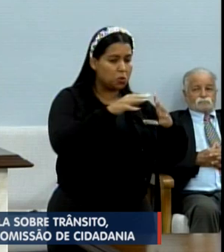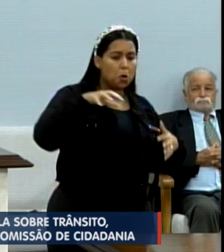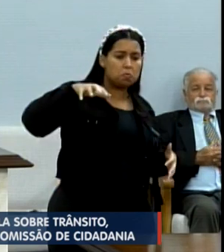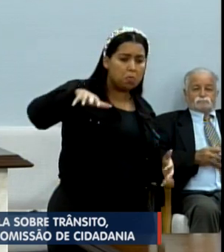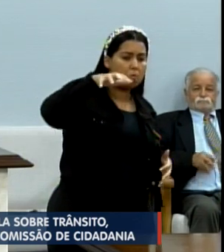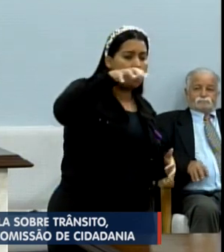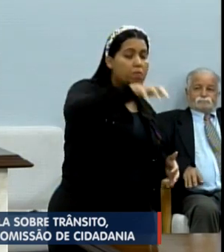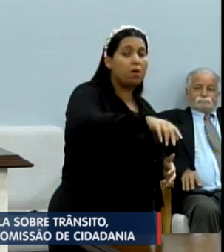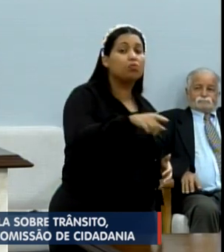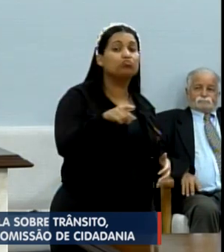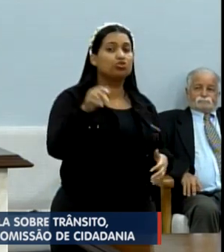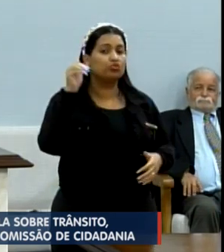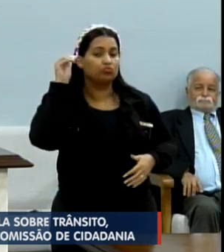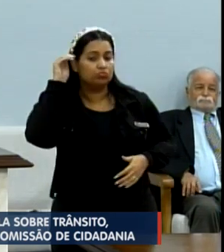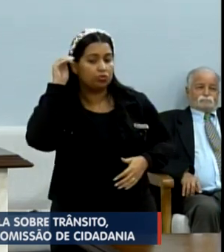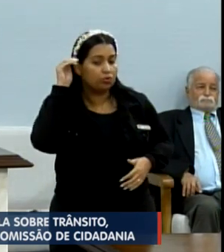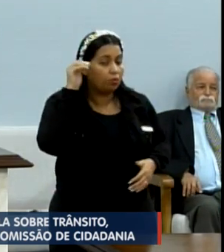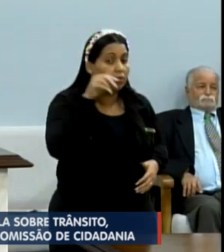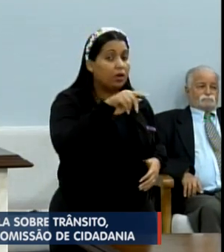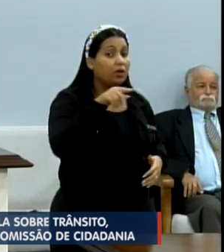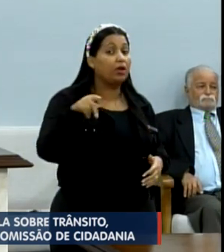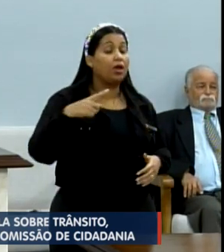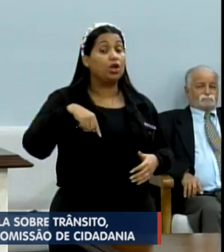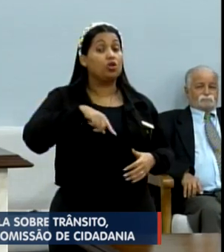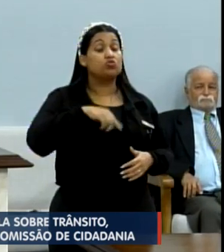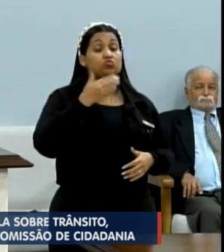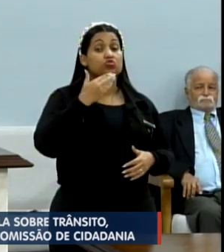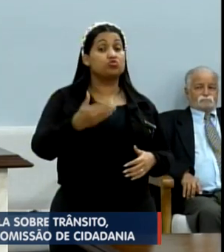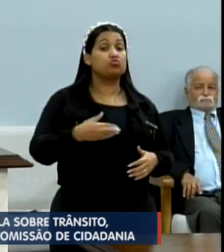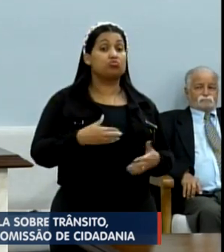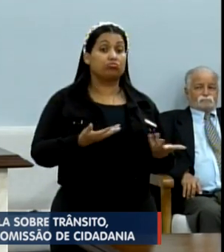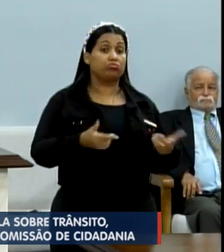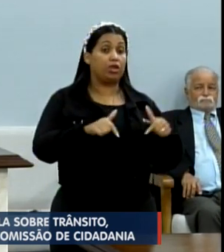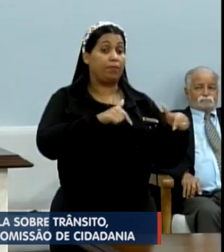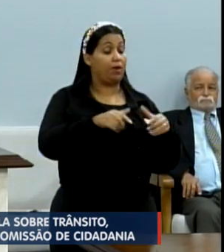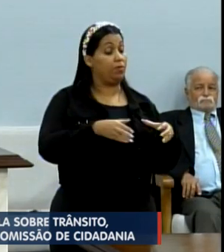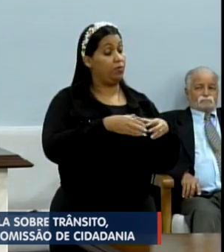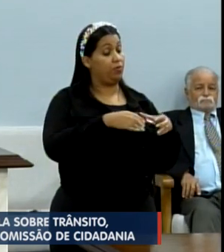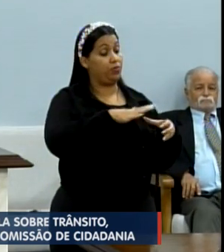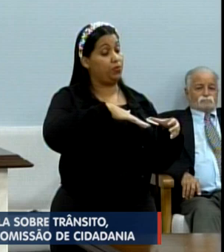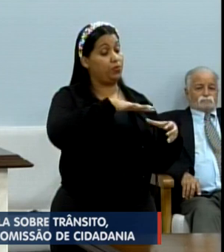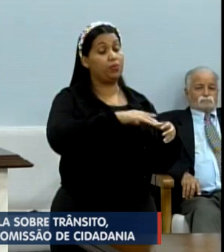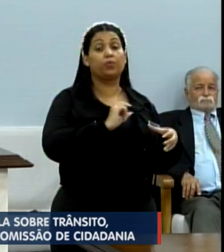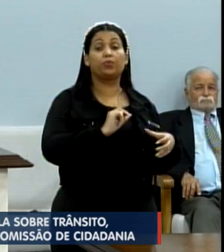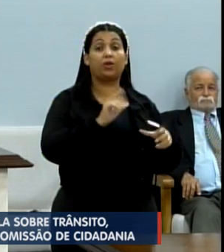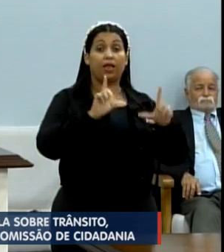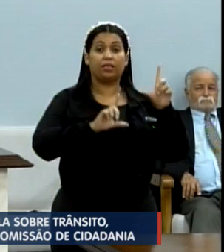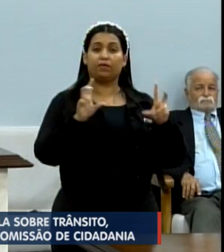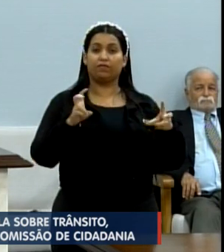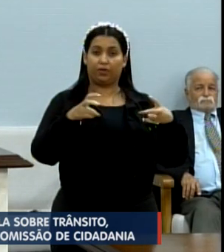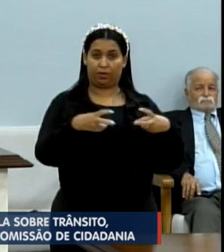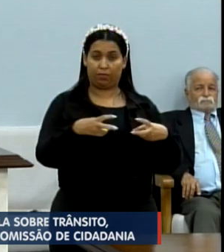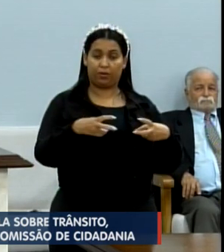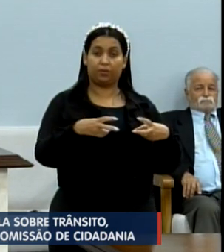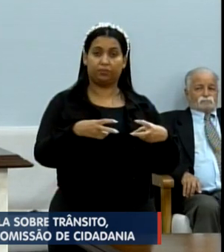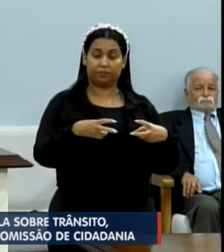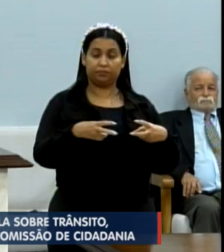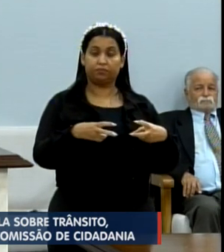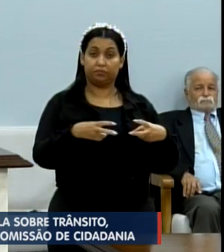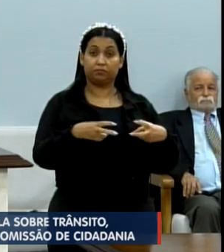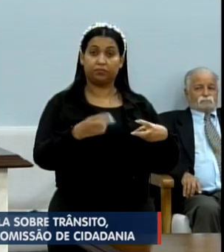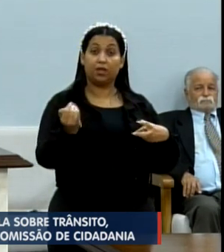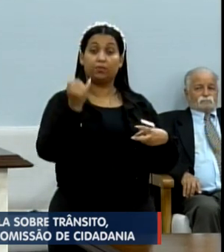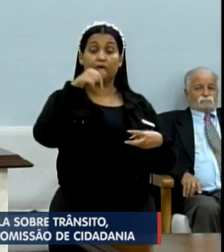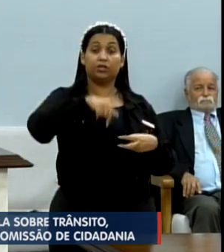regiões. Obviamente, nós pedimos, como é um trabalho da comissão, vereador Pedro, para que a TV Câmara, um instrumento